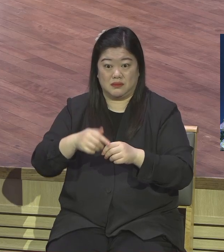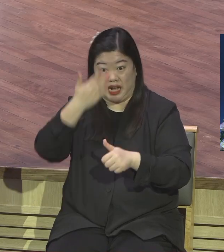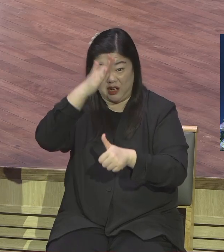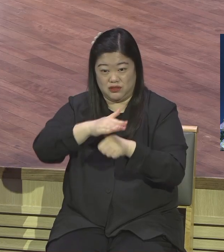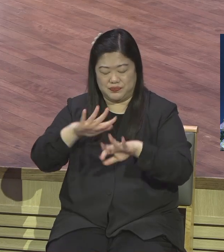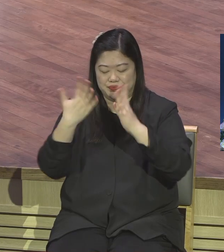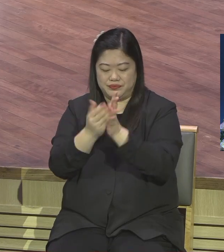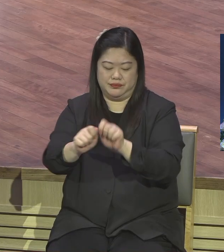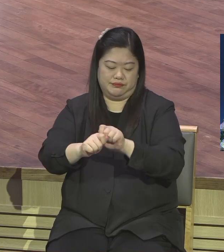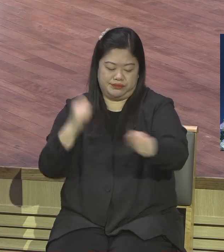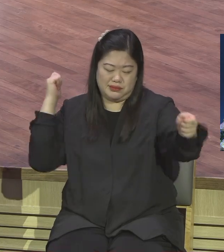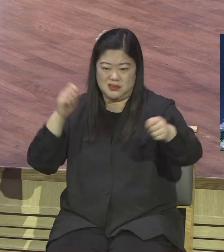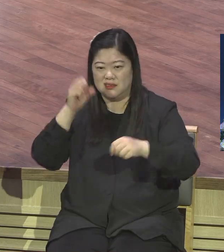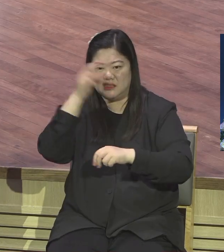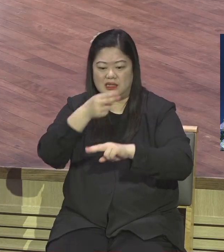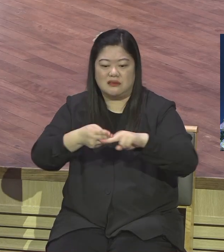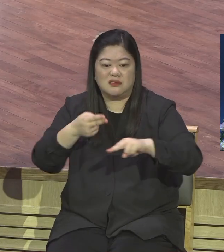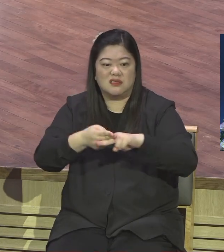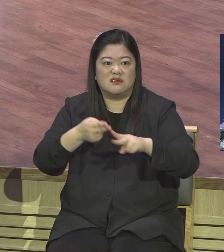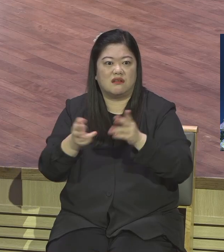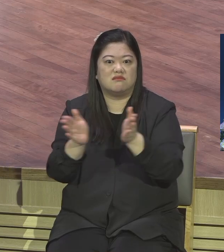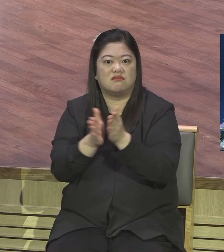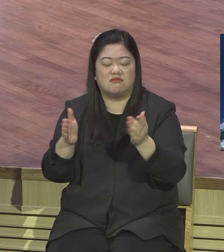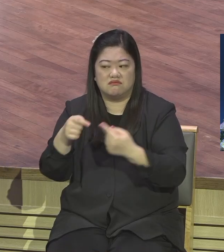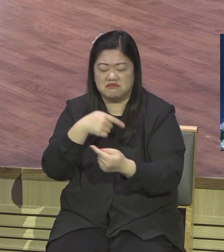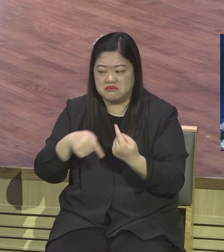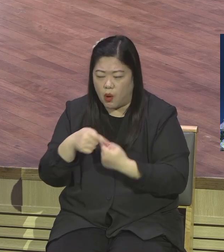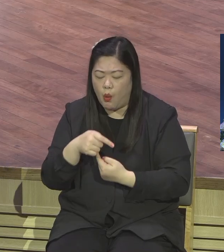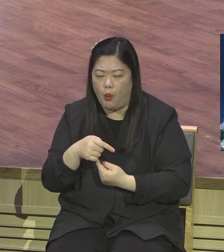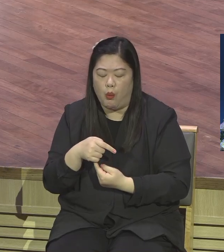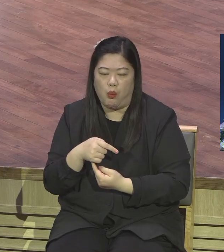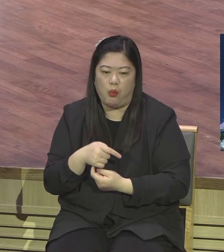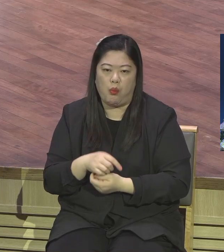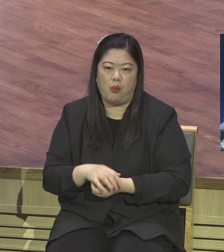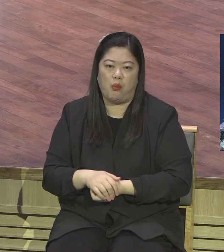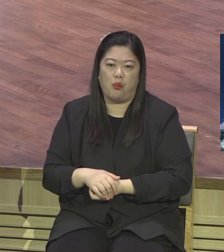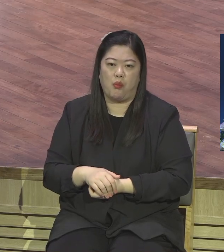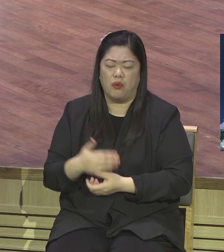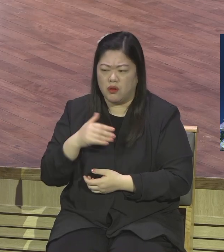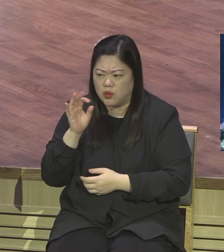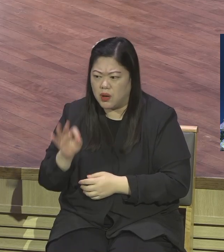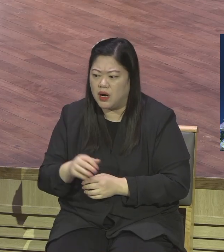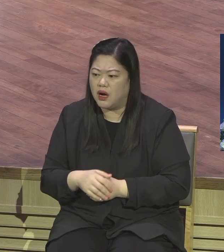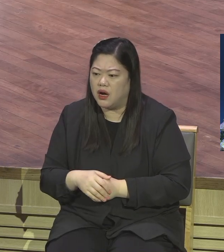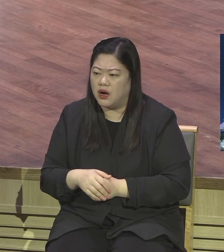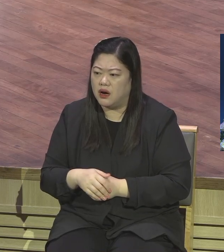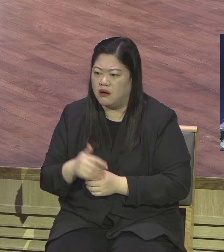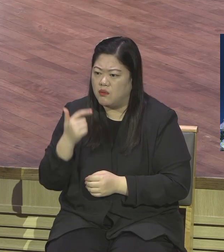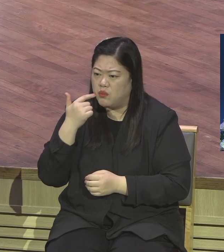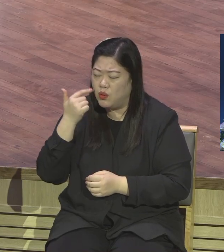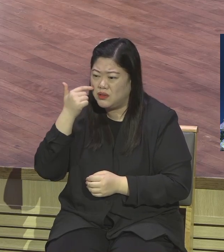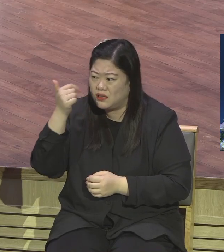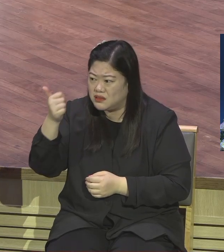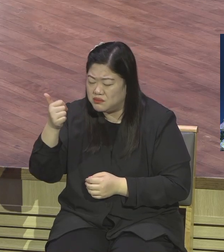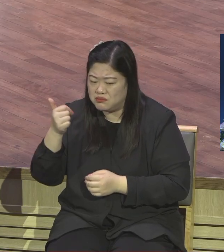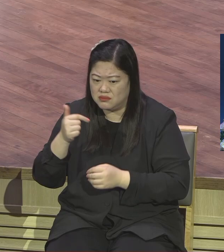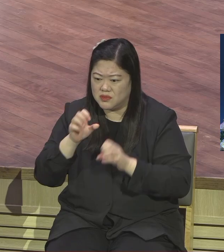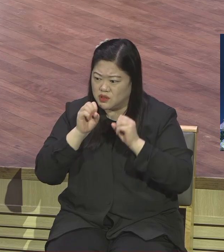그러는데 역시 목사는 목해야 되는데 그만두세요 그런 사람이 몇 명이